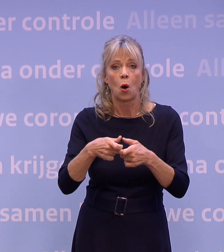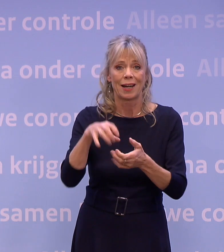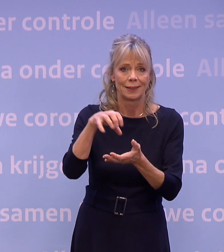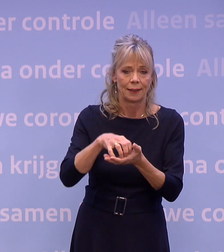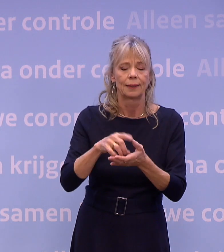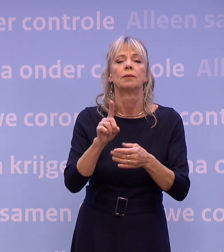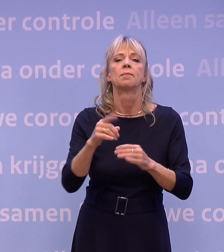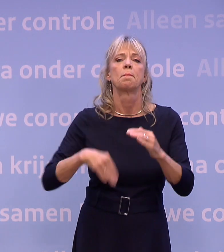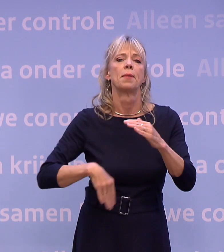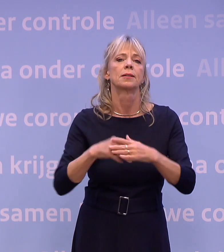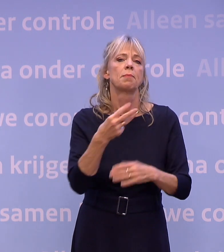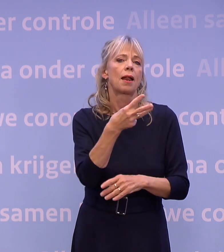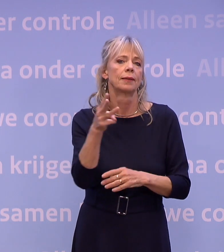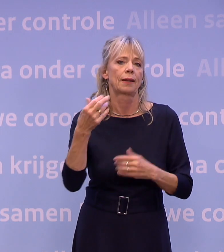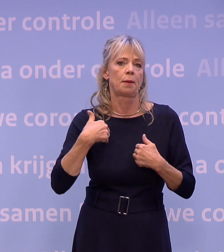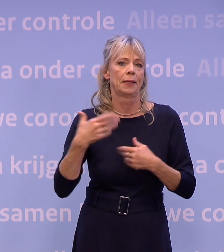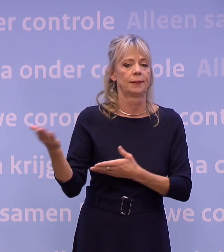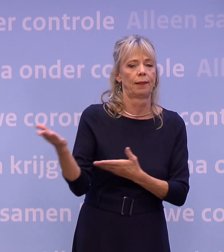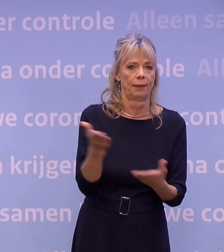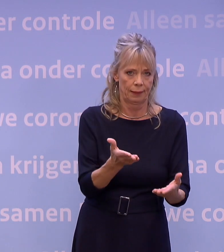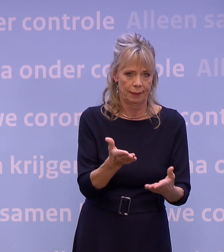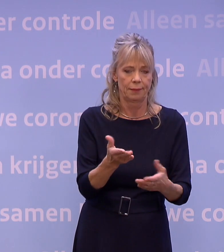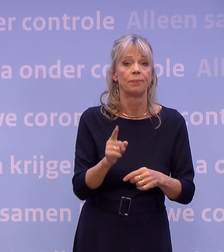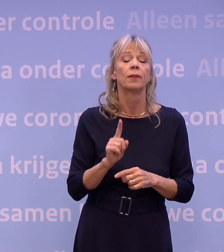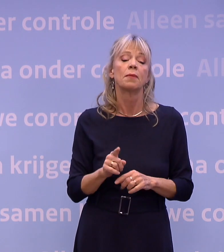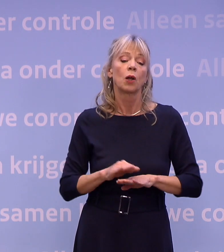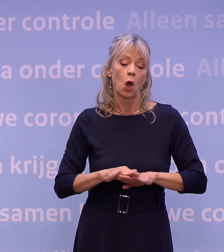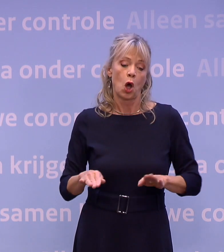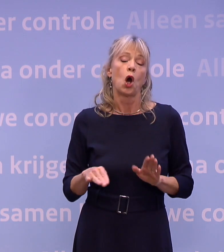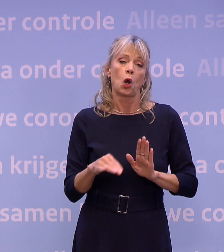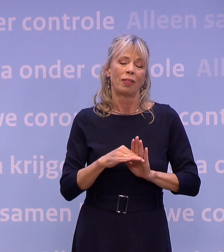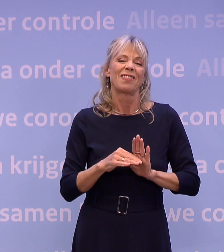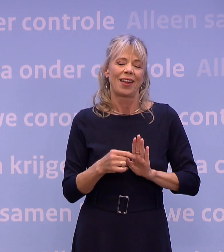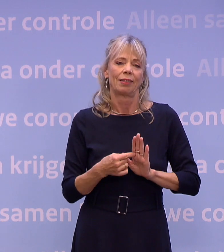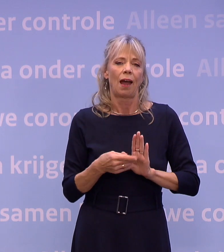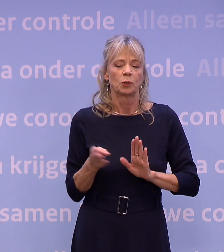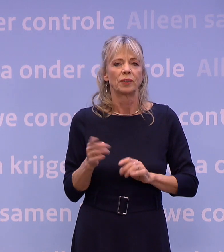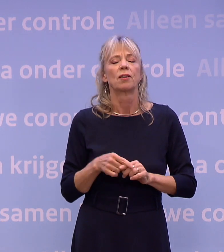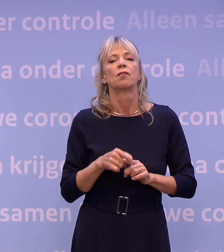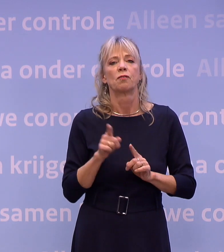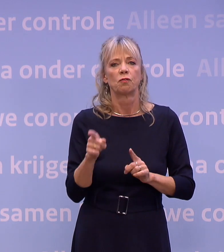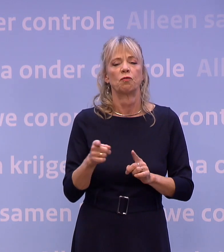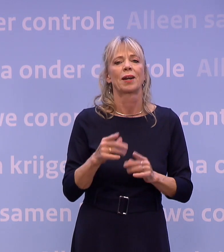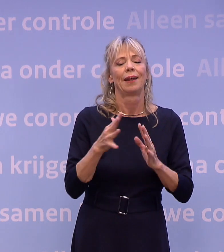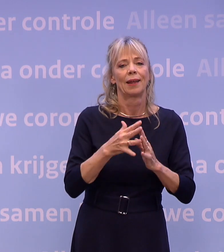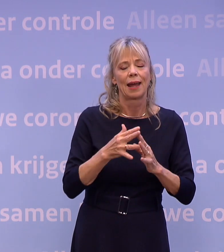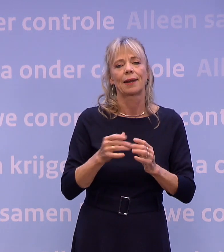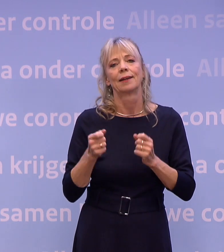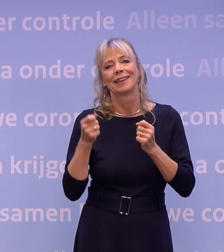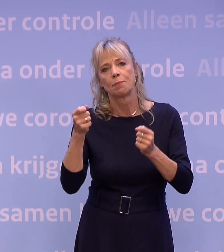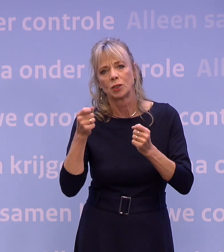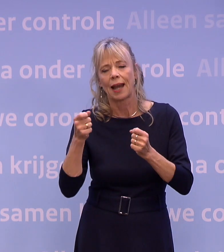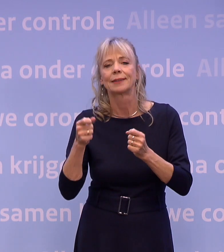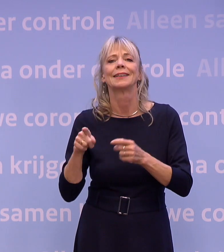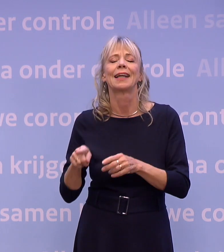dertig mensen toelaten. Er zijn grondwettelijke uitzonderingen, bijvoorbeeld voor kerken, demonstraties en democratische organen zoals de Tweede Kamer.